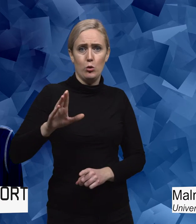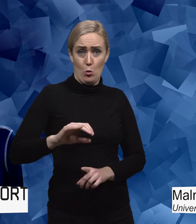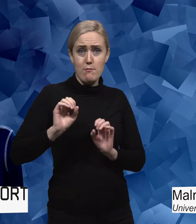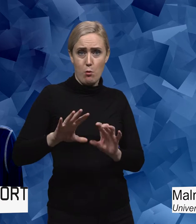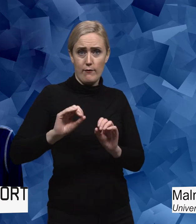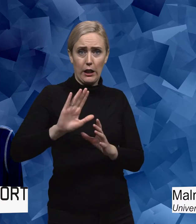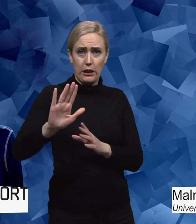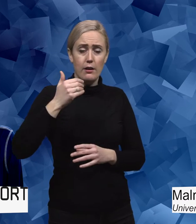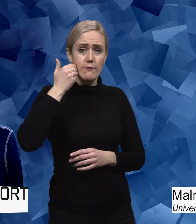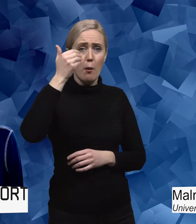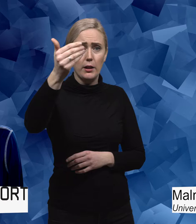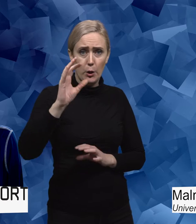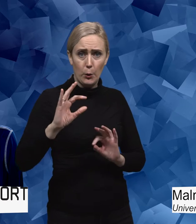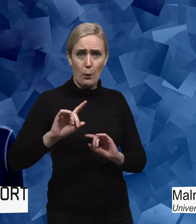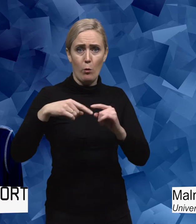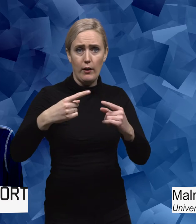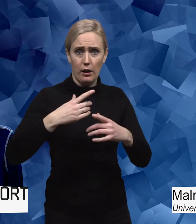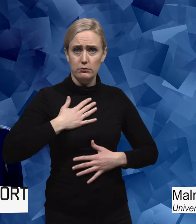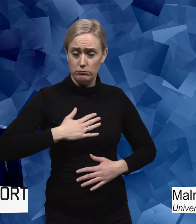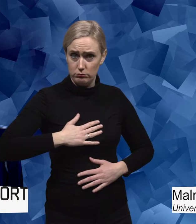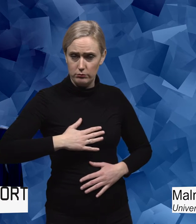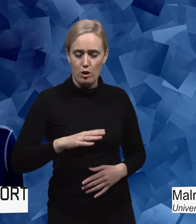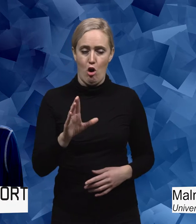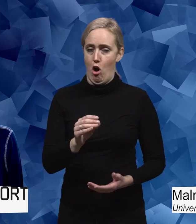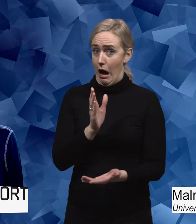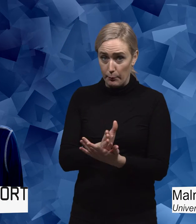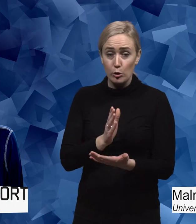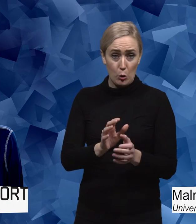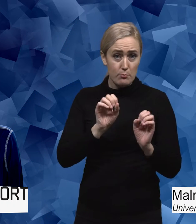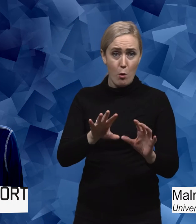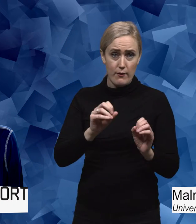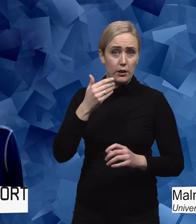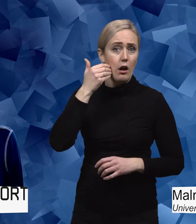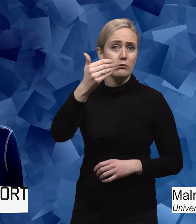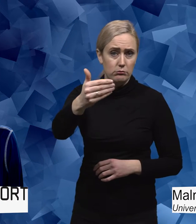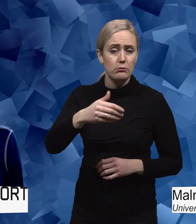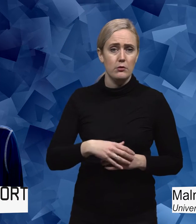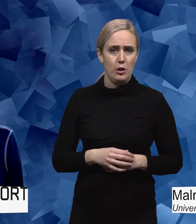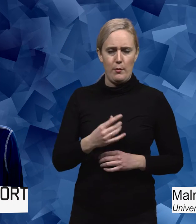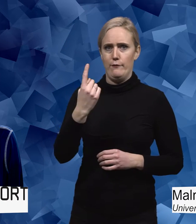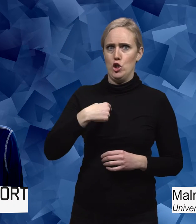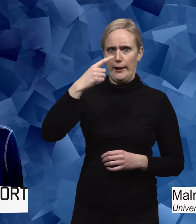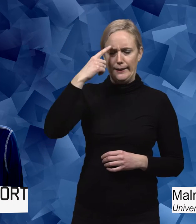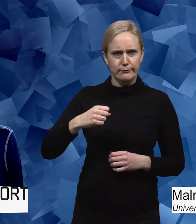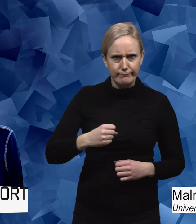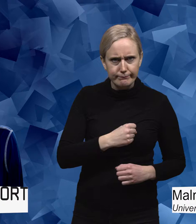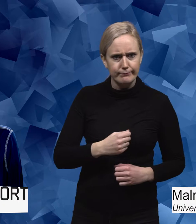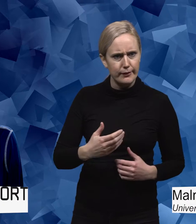hälsa och framtida utveckling? Jo, absolut. Absolut, så är det ju. Först tänkte jag, vad gör